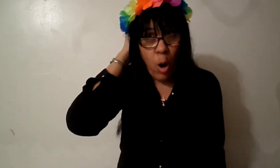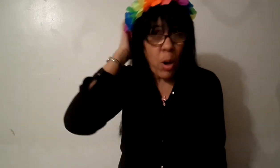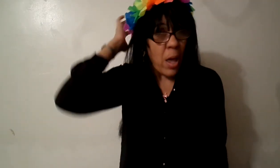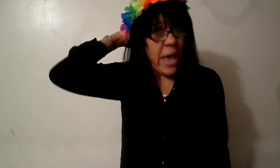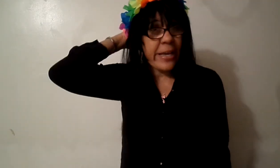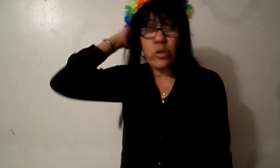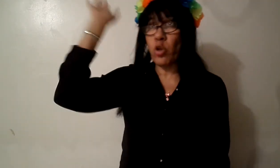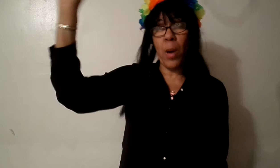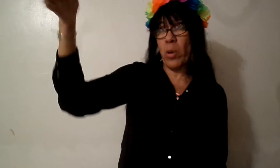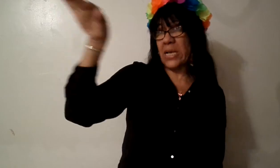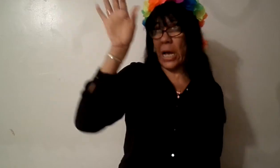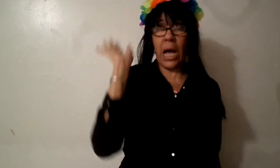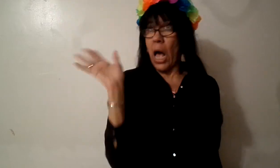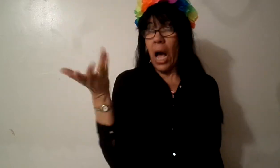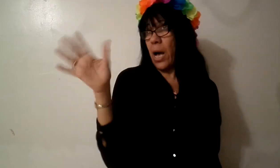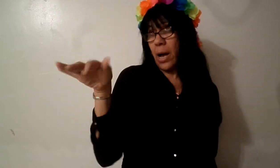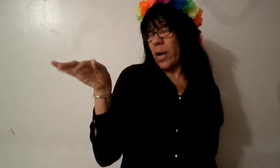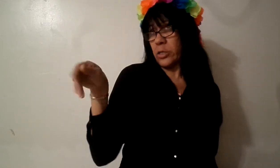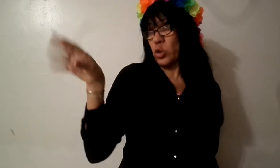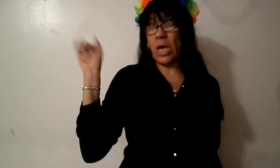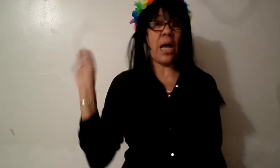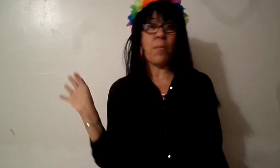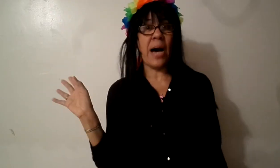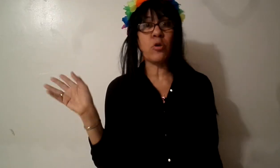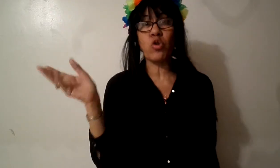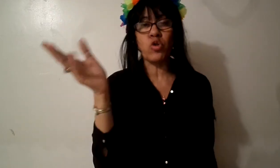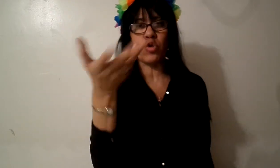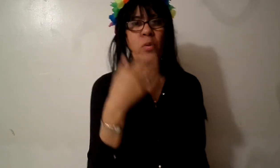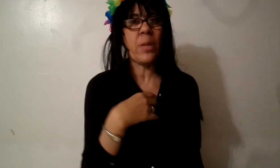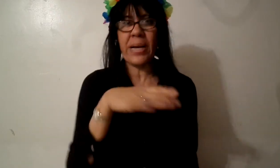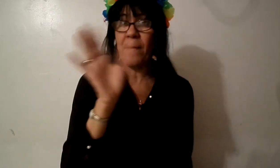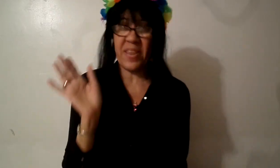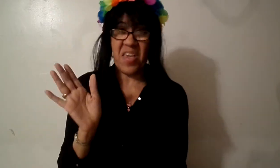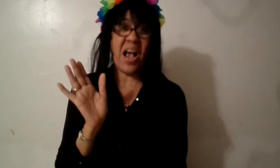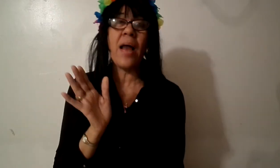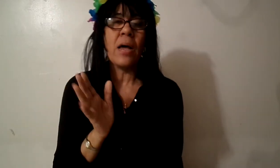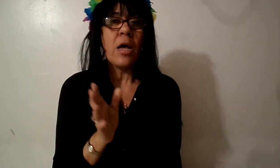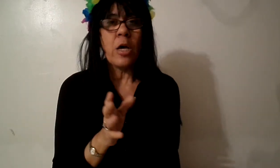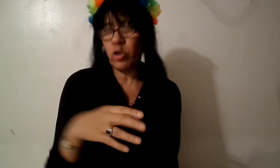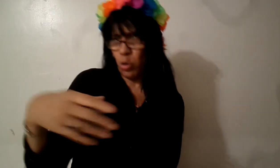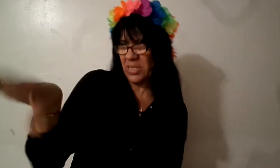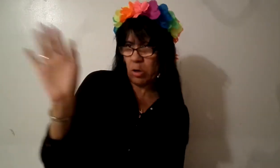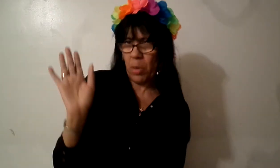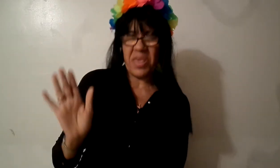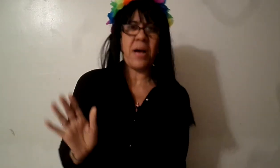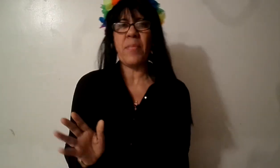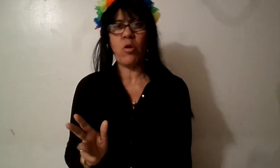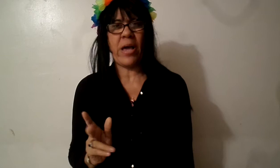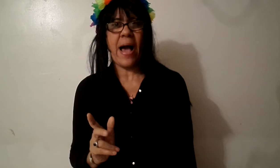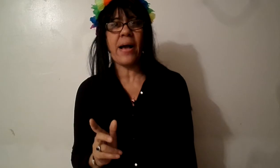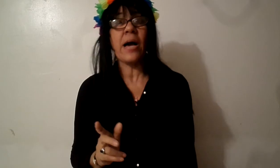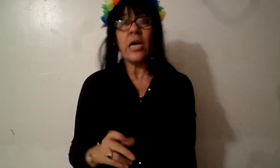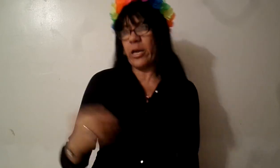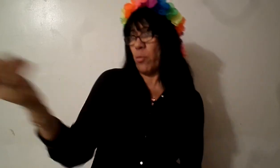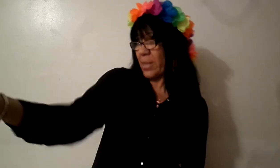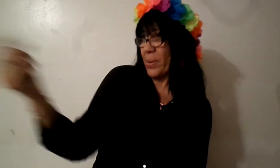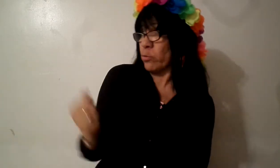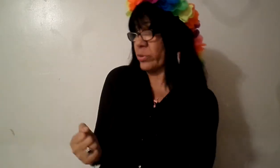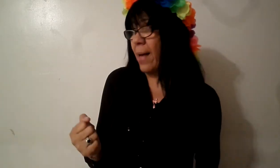es que yo no me voy a suciar las manos yo vine aquí a predicar y yo no voy hacer lo que me digan a mí lo que haga ellos me están preguntando